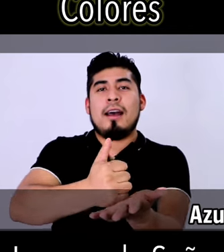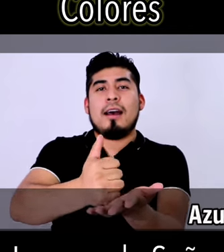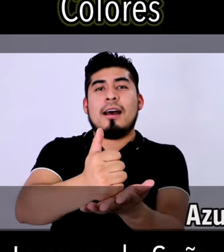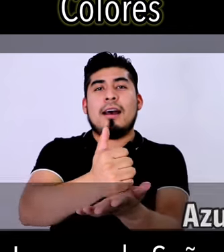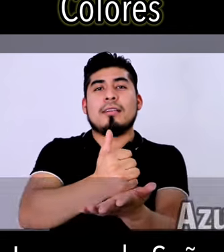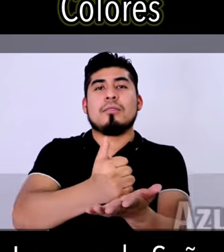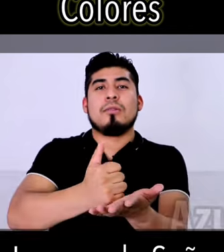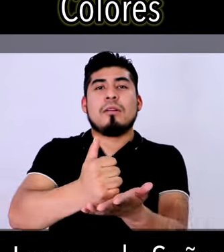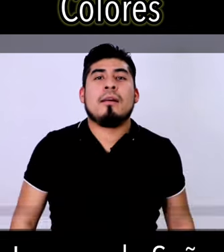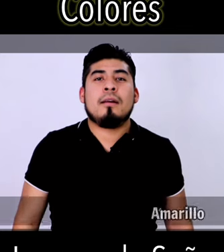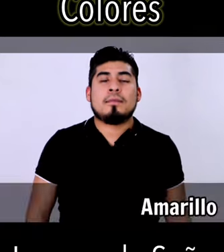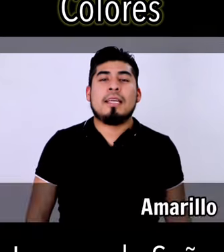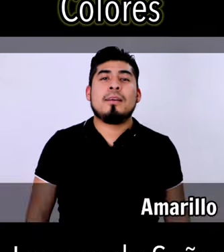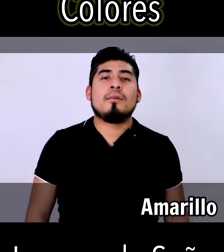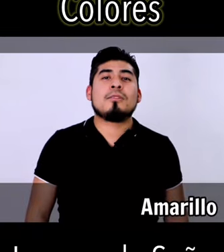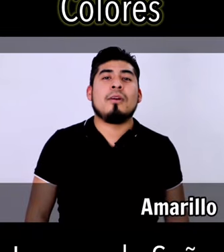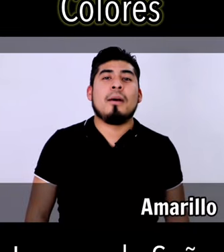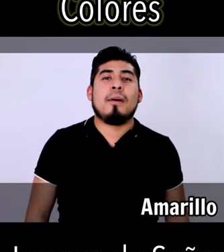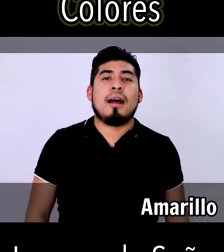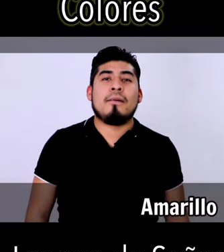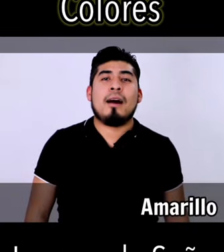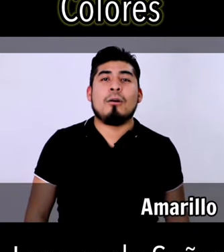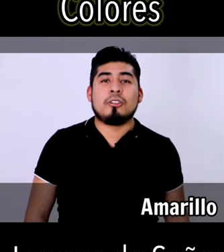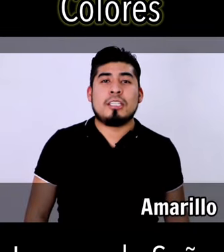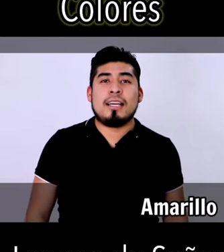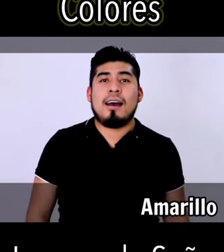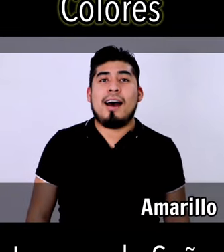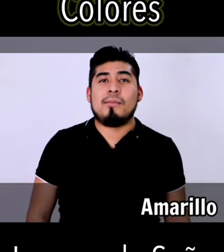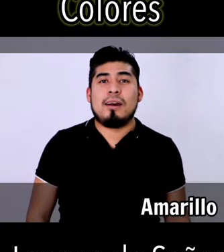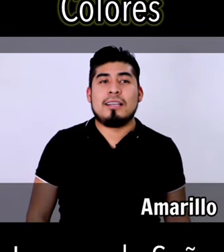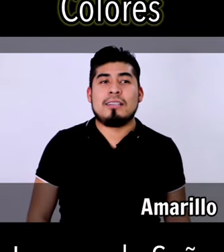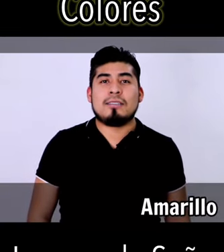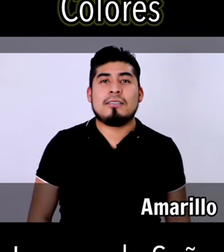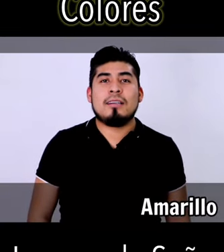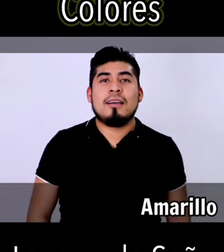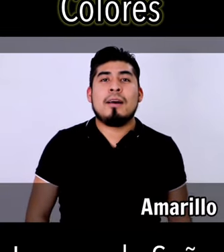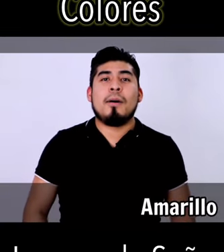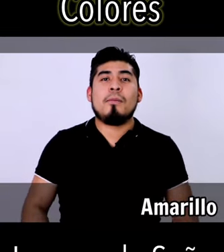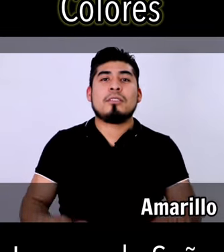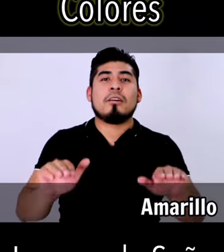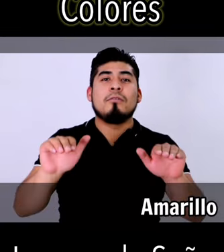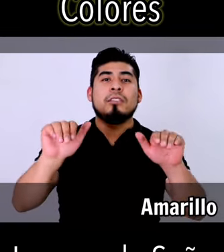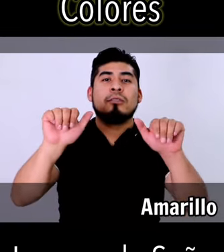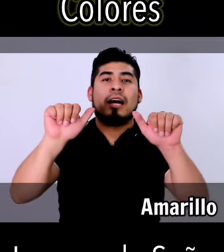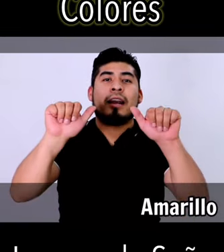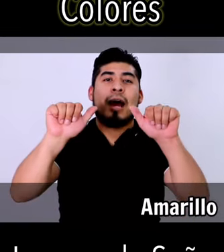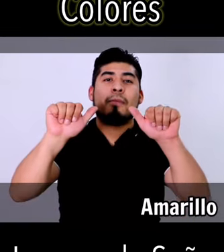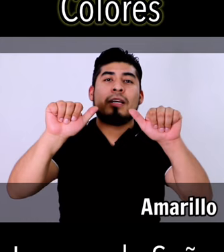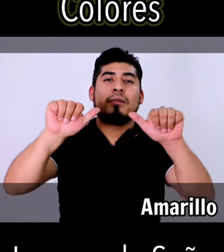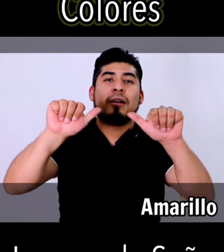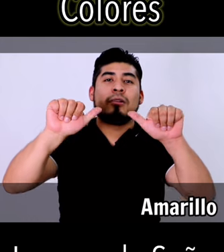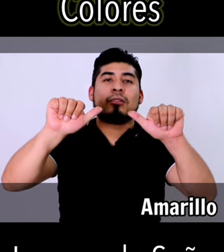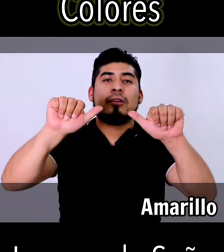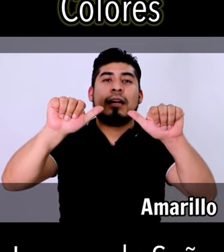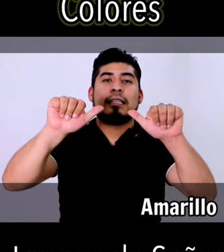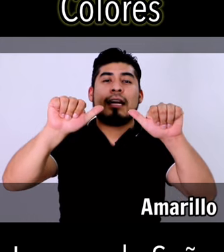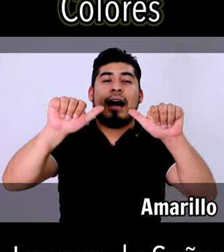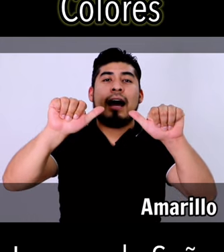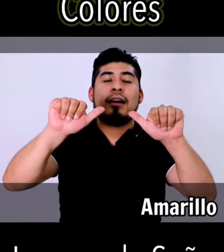azul. Seguimos con la palabra o seña amarillo. Vamos a configurar ambas manos con la letra A